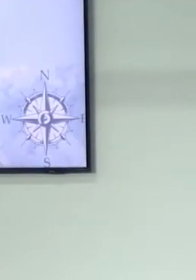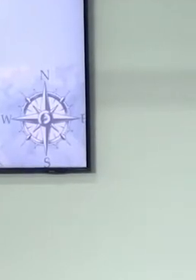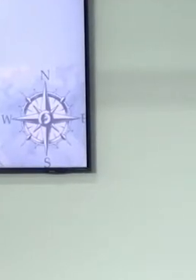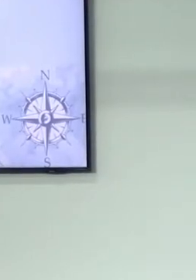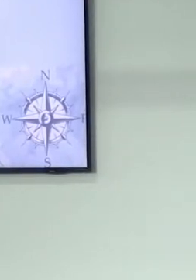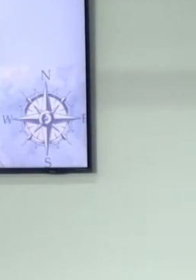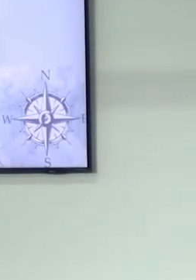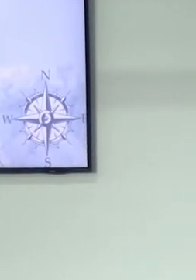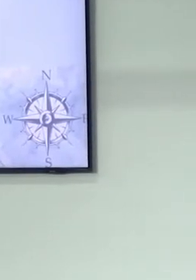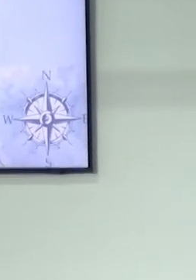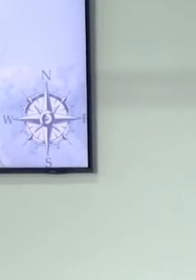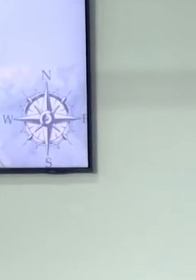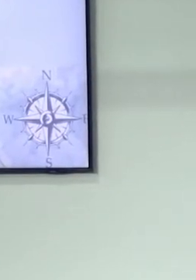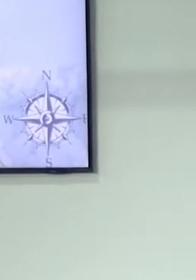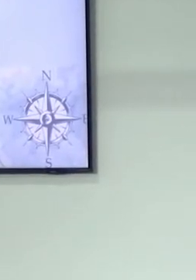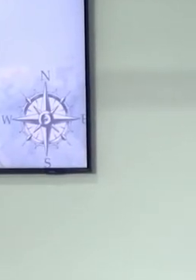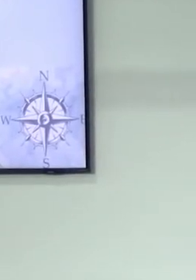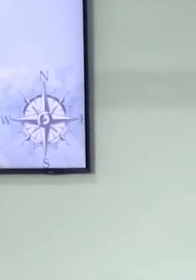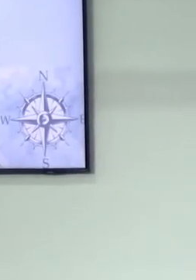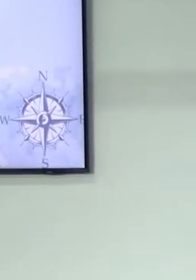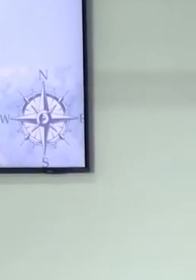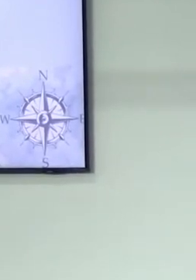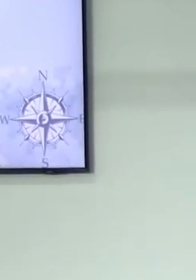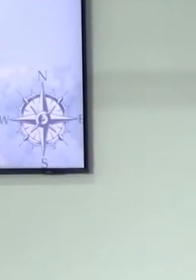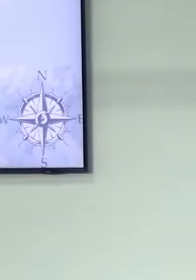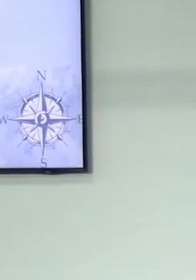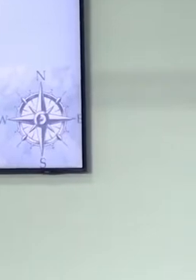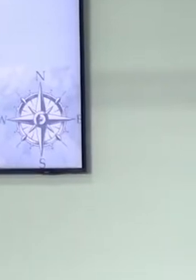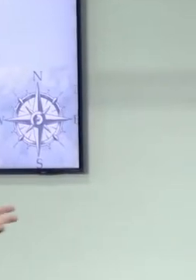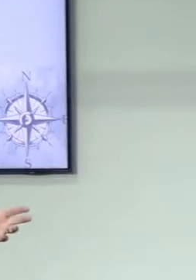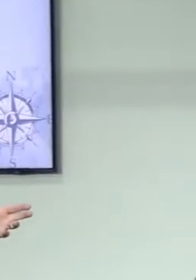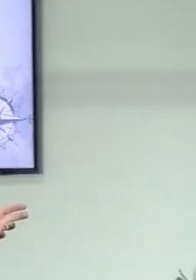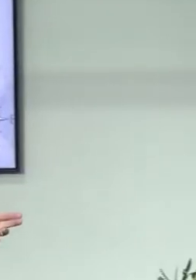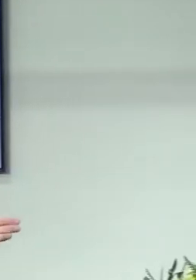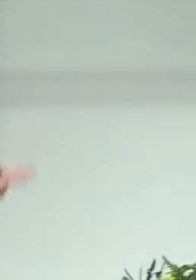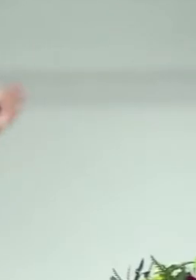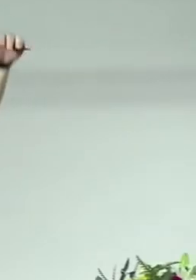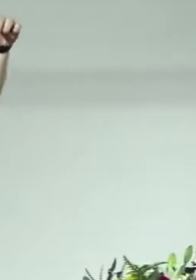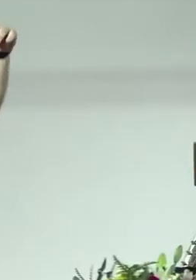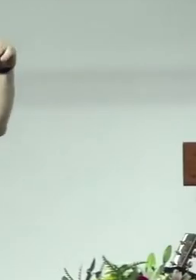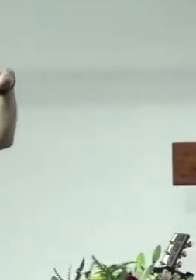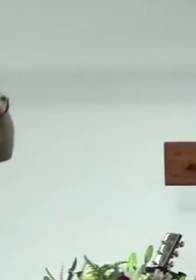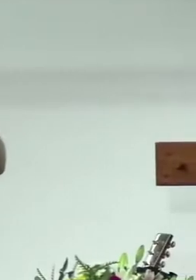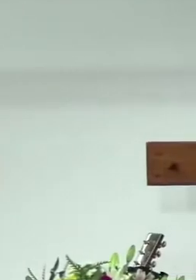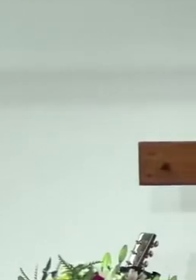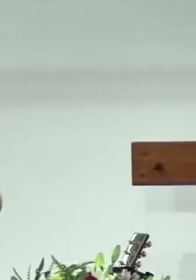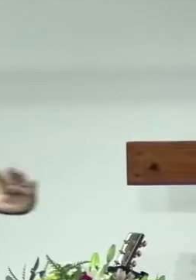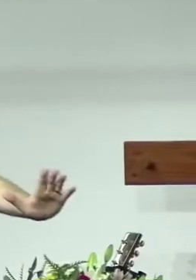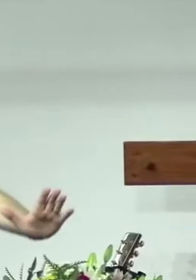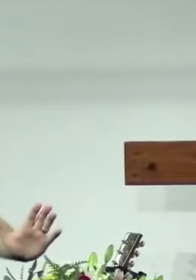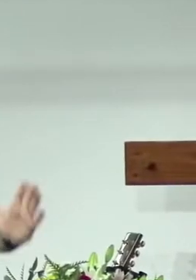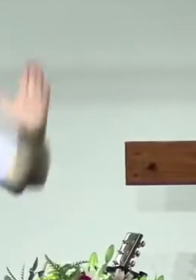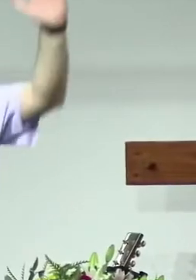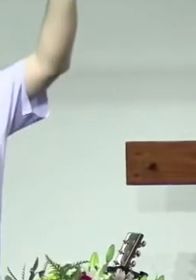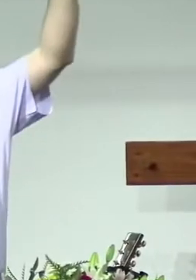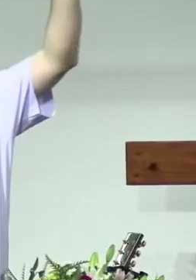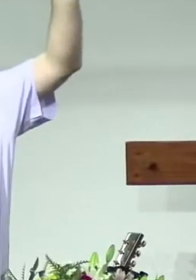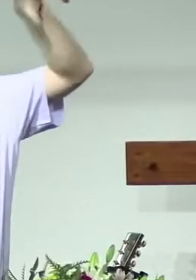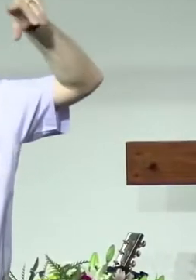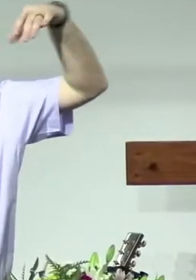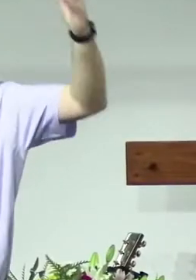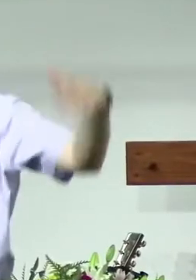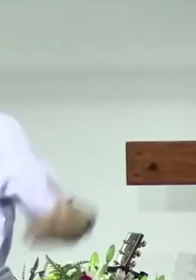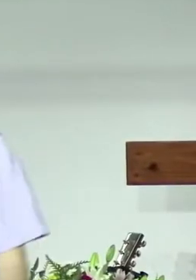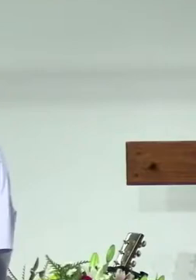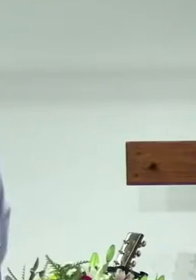het hier die bezigheidstransakse gehad, wat jou miljoene gemaakt het. Jy het hier die groe ding gehad, wat in jou verlede gebeur het, en het uitgevist. Jy het vroeg uitgepiek,